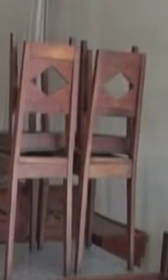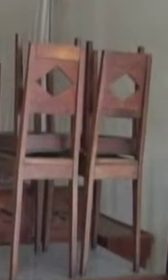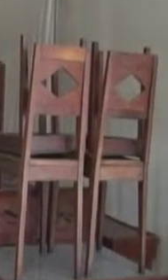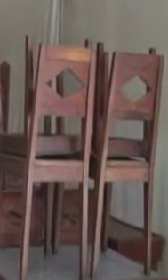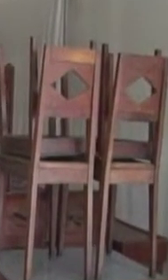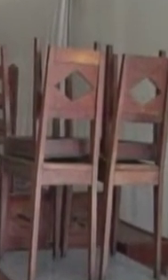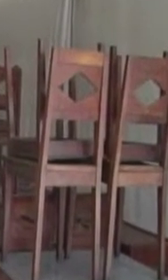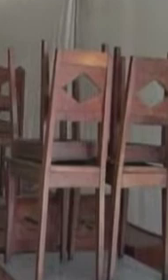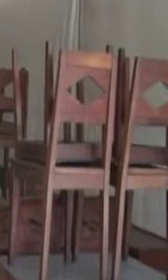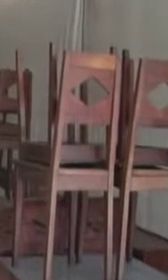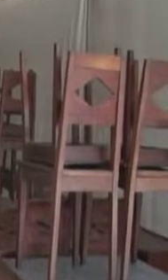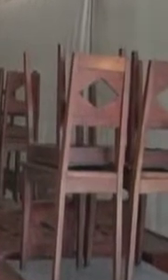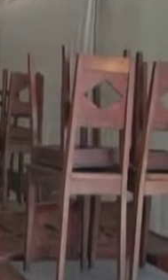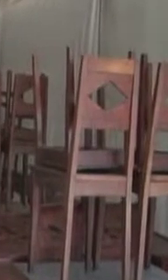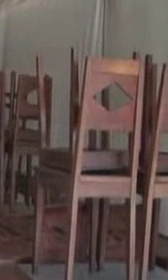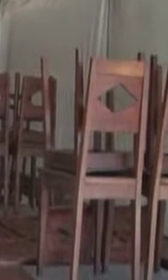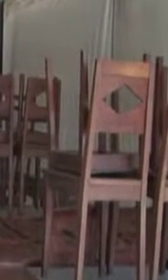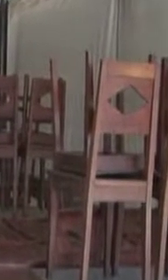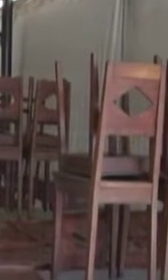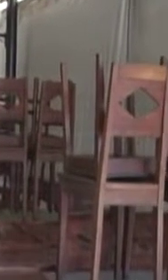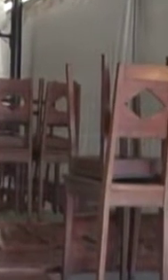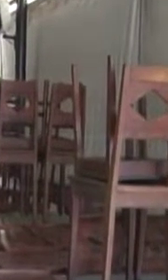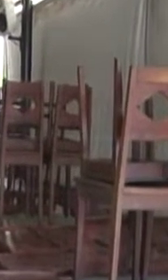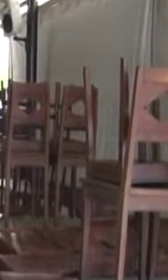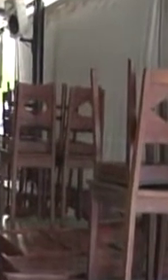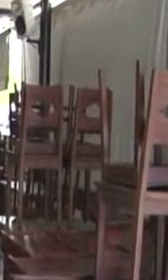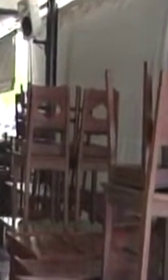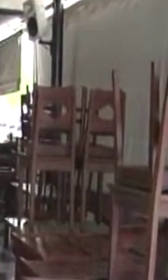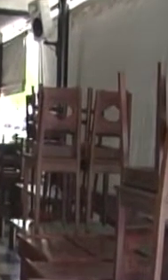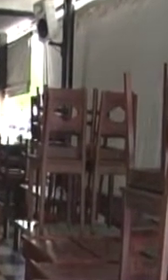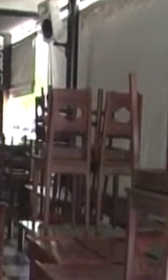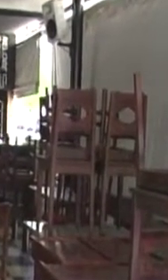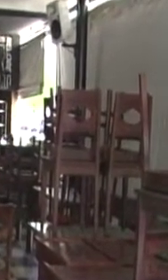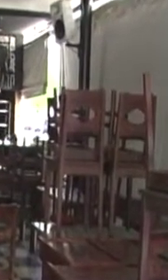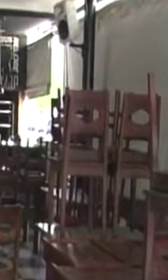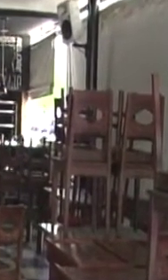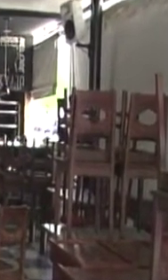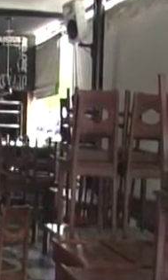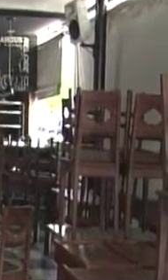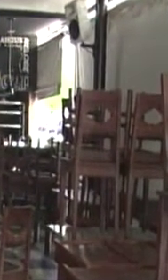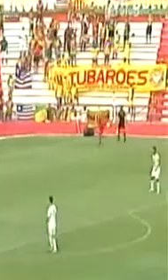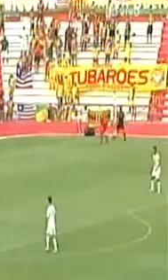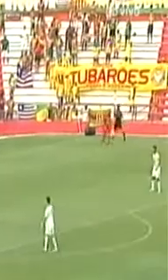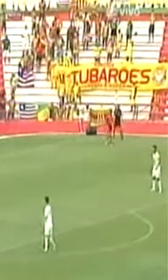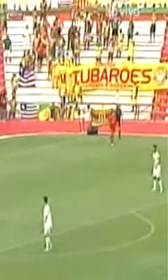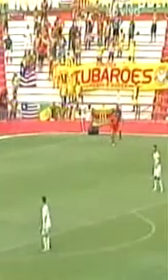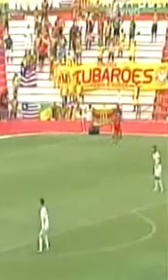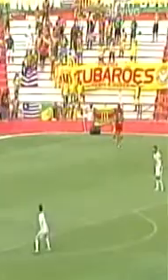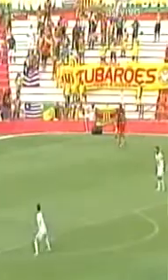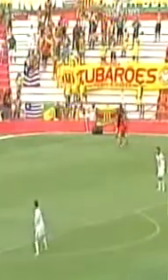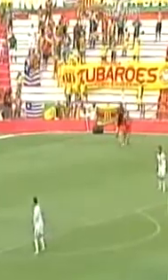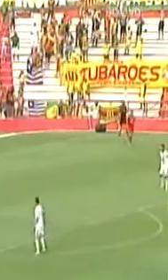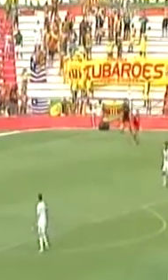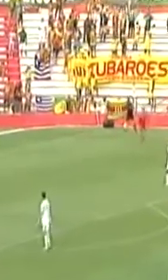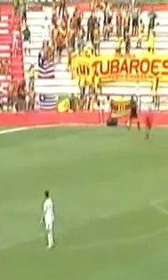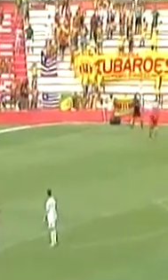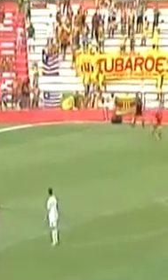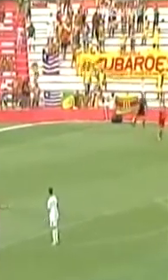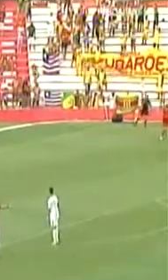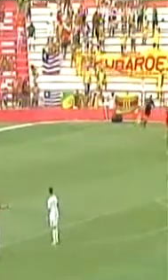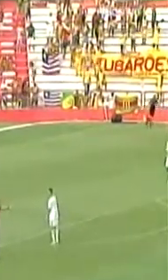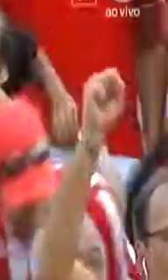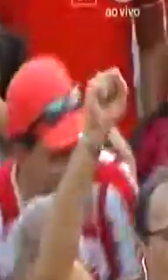Nós vamos estar publicando esse protocolo amanhã para que os restaurantes possam se preparar. Os jogos de futebol aqui em